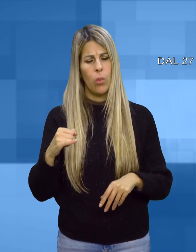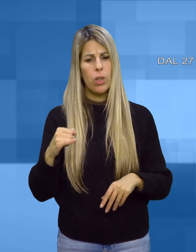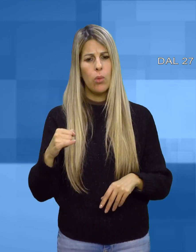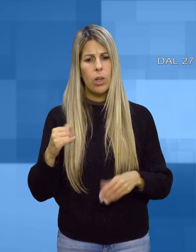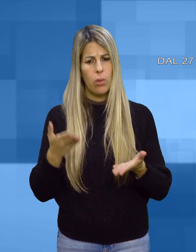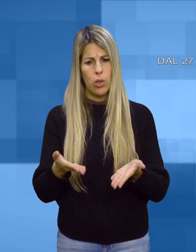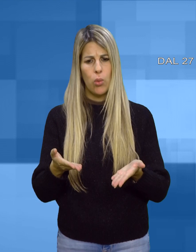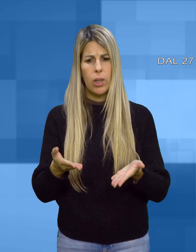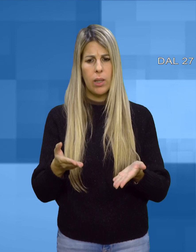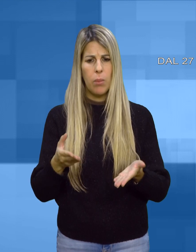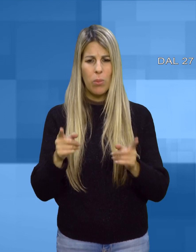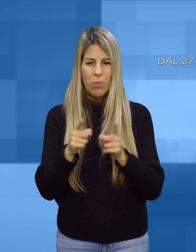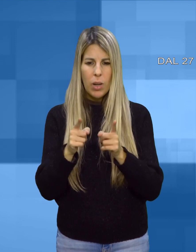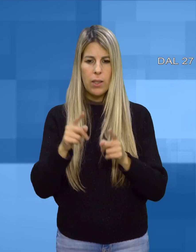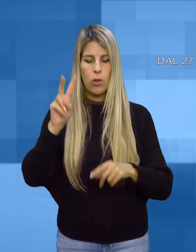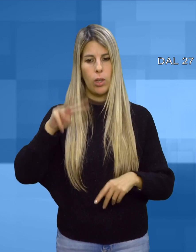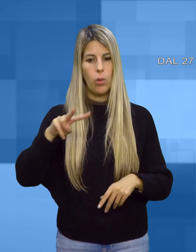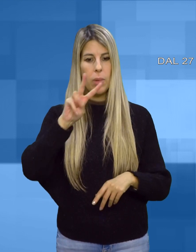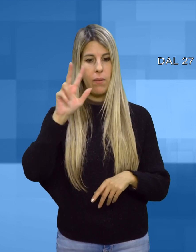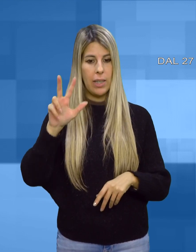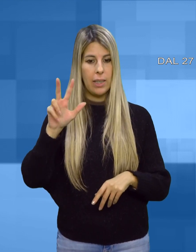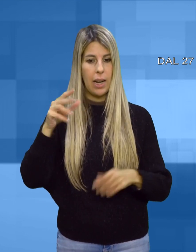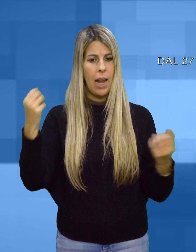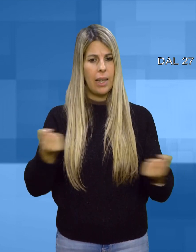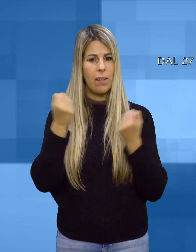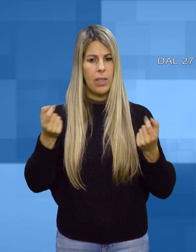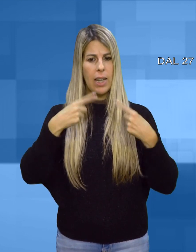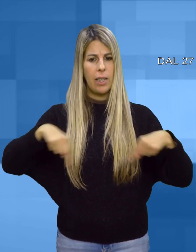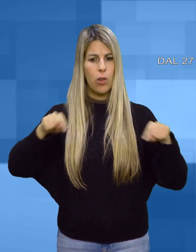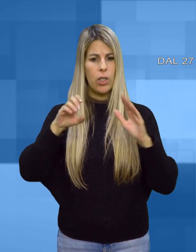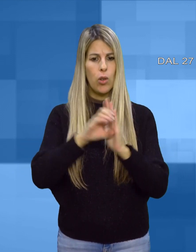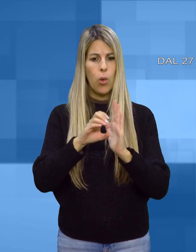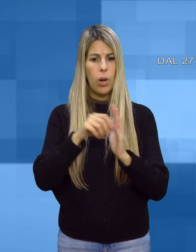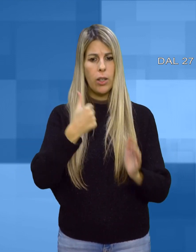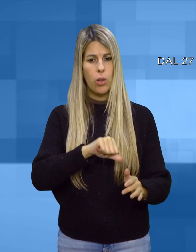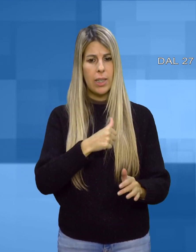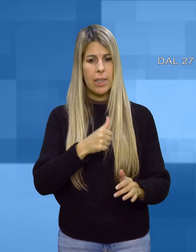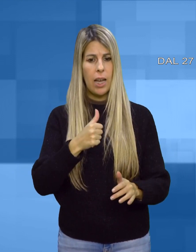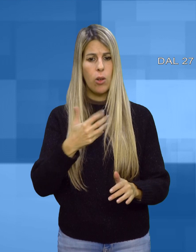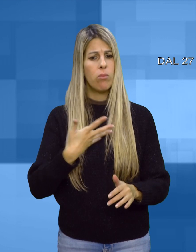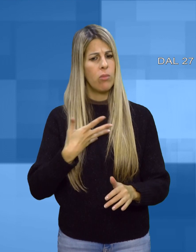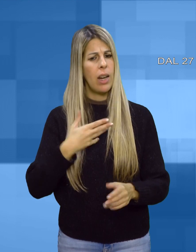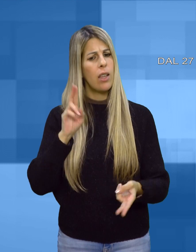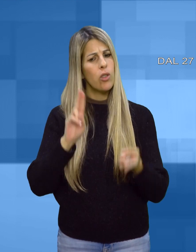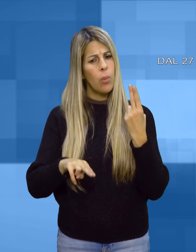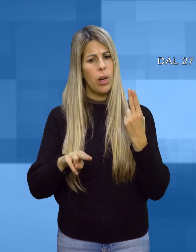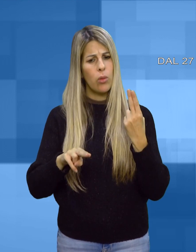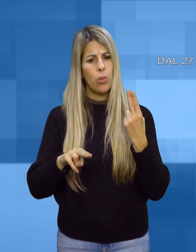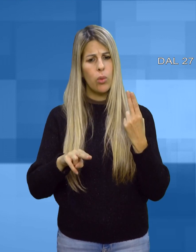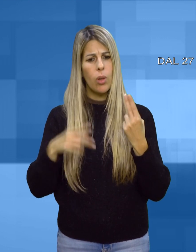discutere e approvare documenti di natura economica e di indirizzo come il documento unico di programmazione che